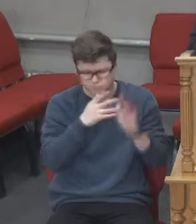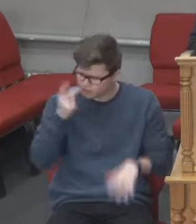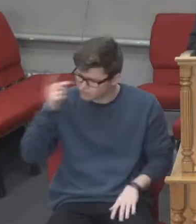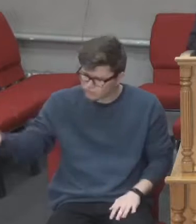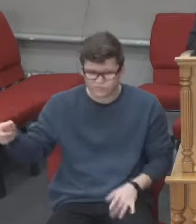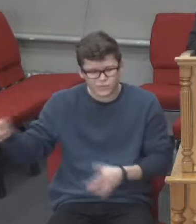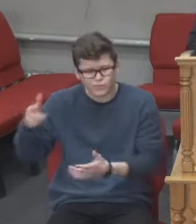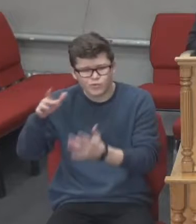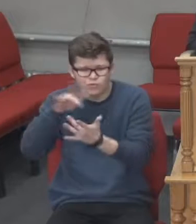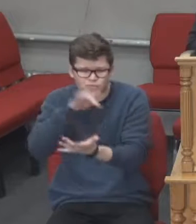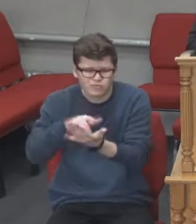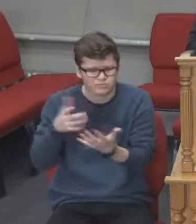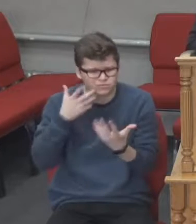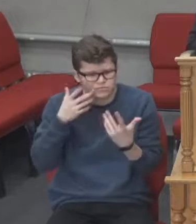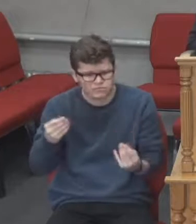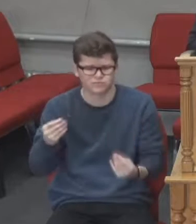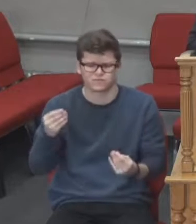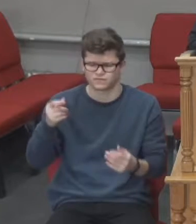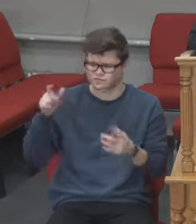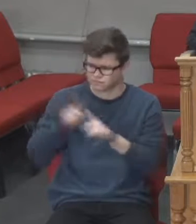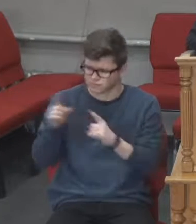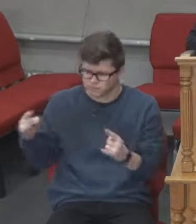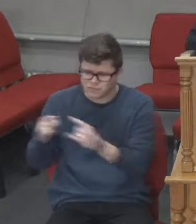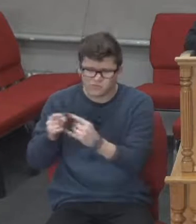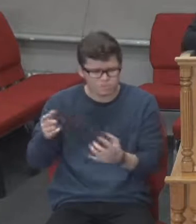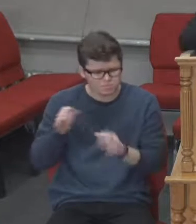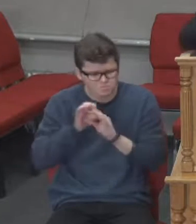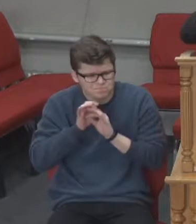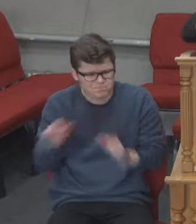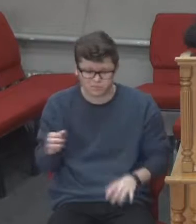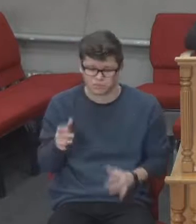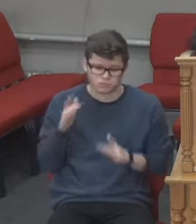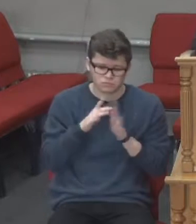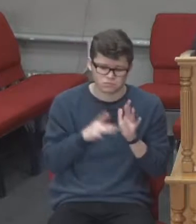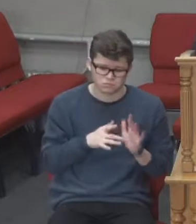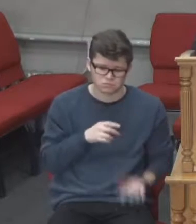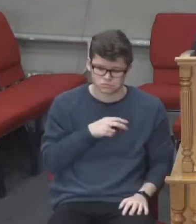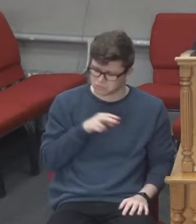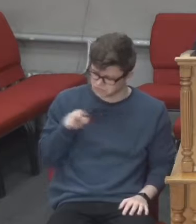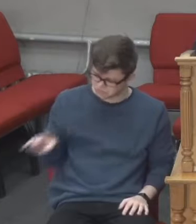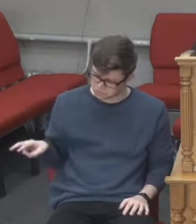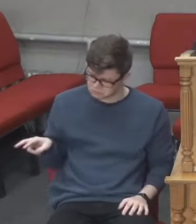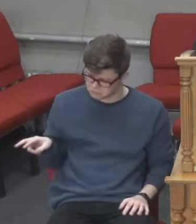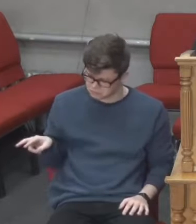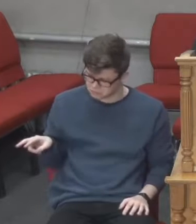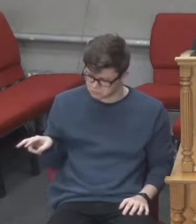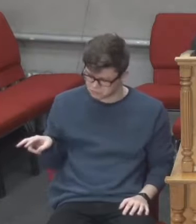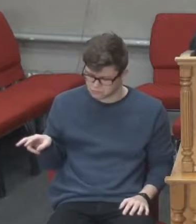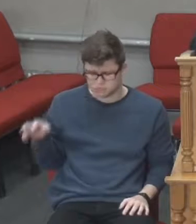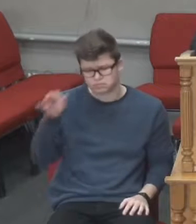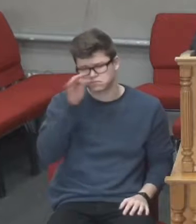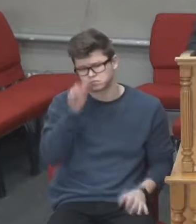зроблено. І Христос подивився туди, і Він сказав такі слова,